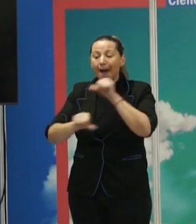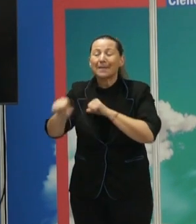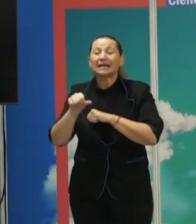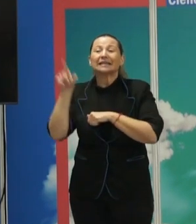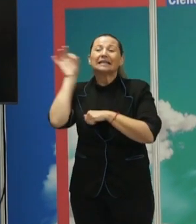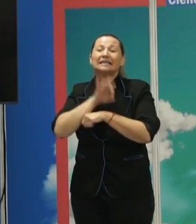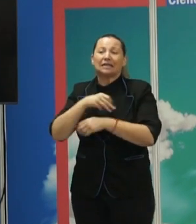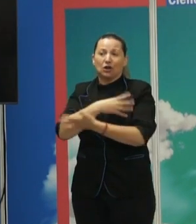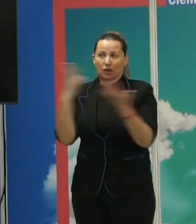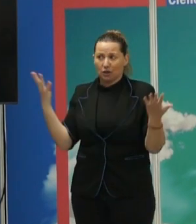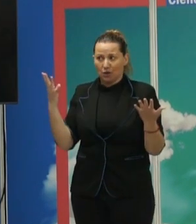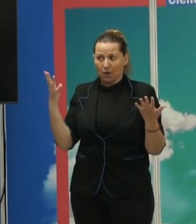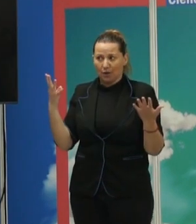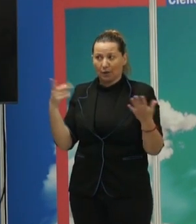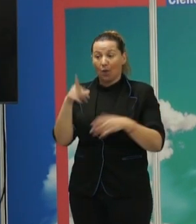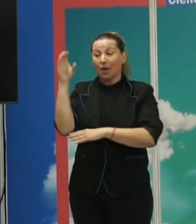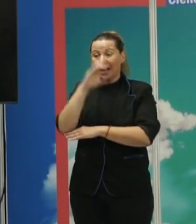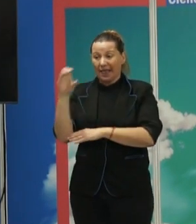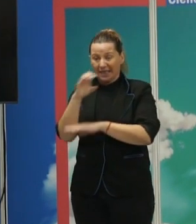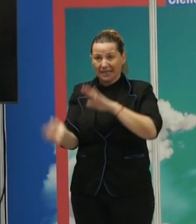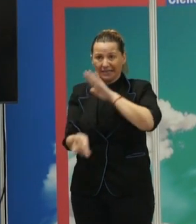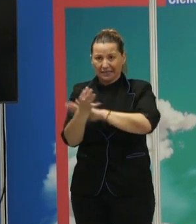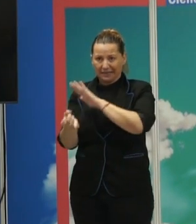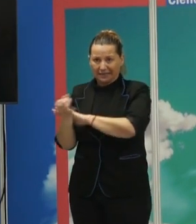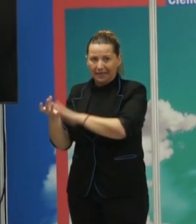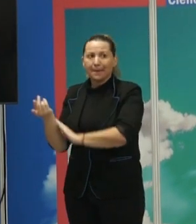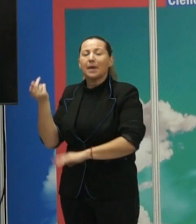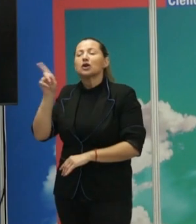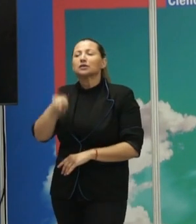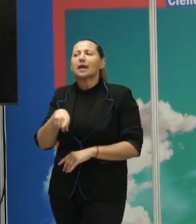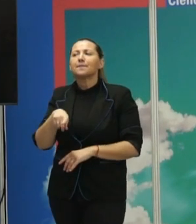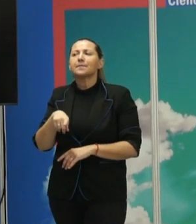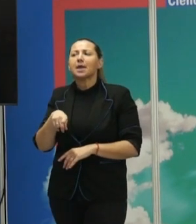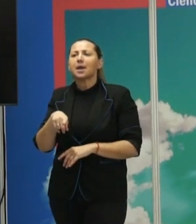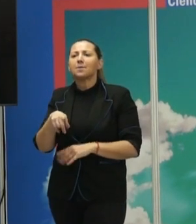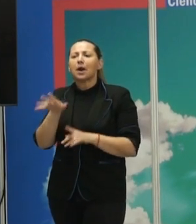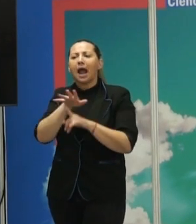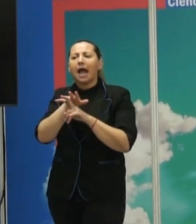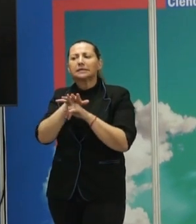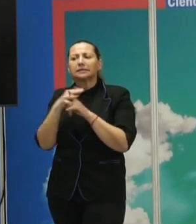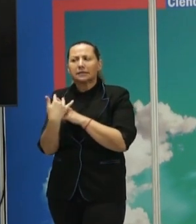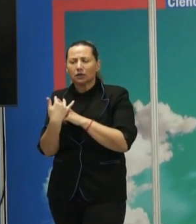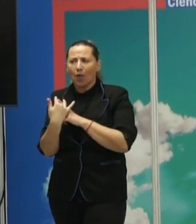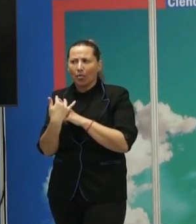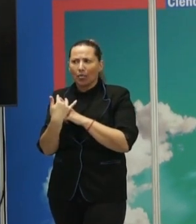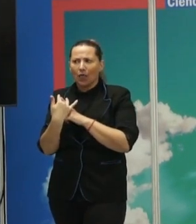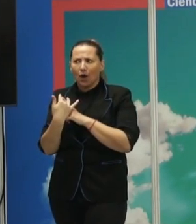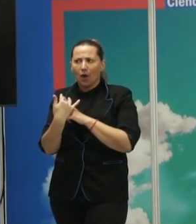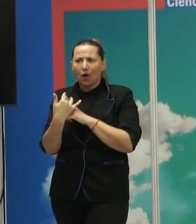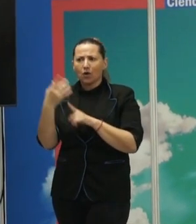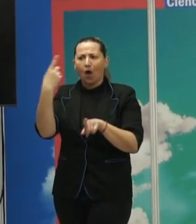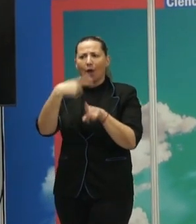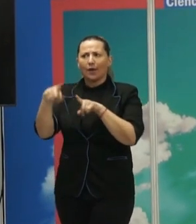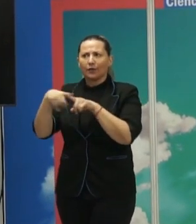es cuando nacen todas estas ciencias, pero sobre todo también por las circunstancias en las que se está desenvolviendo en los diferentes